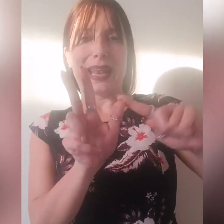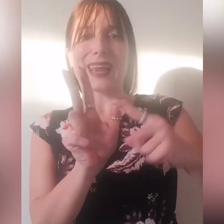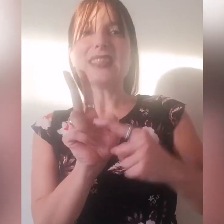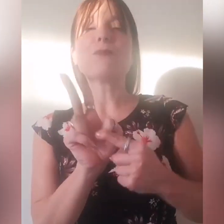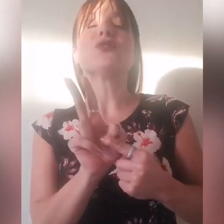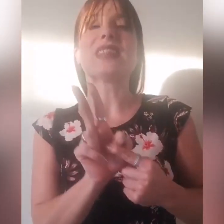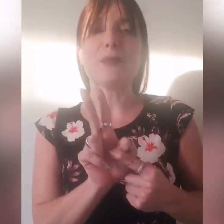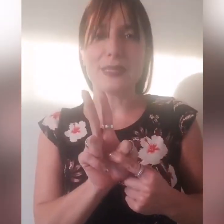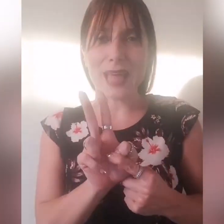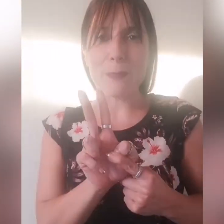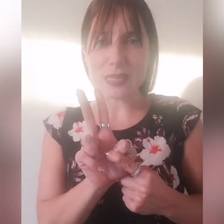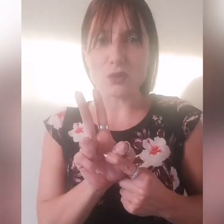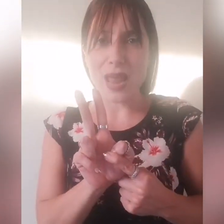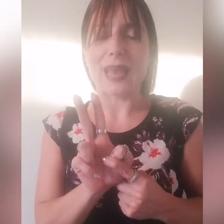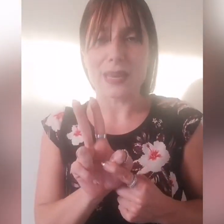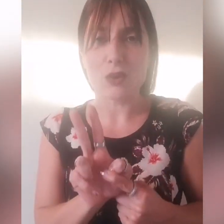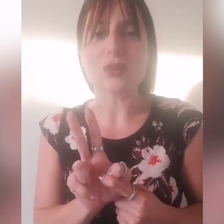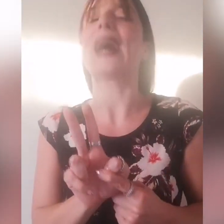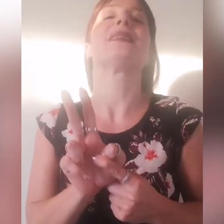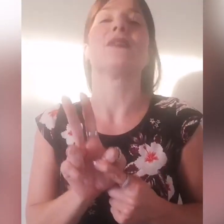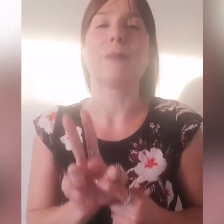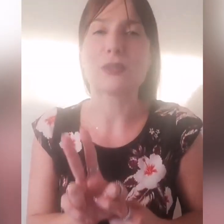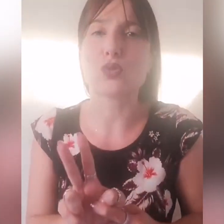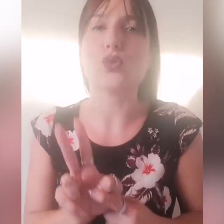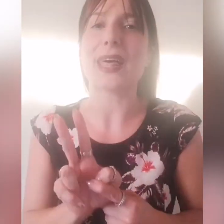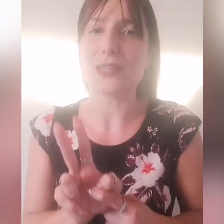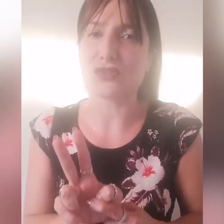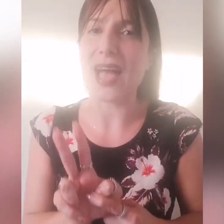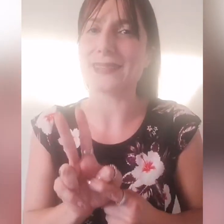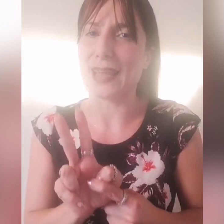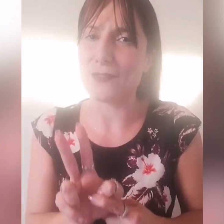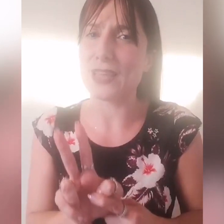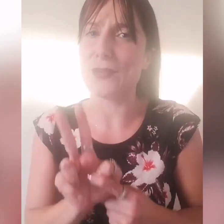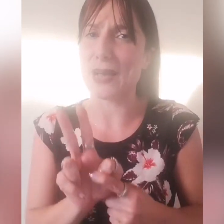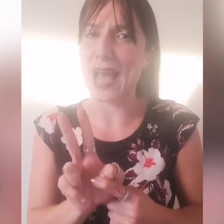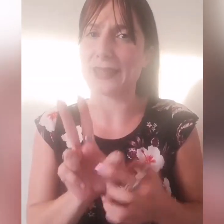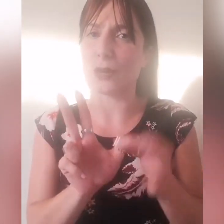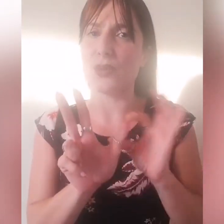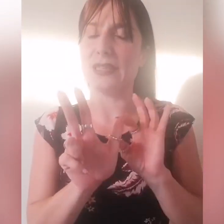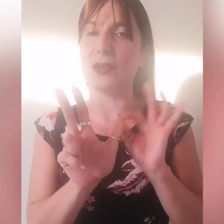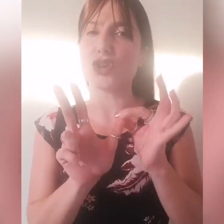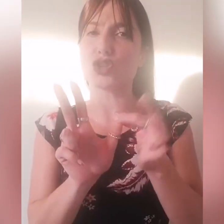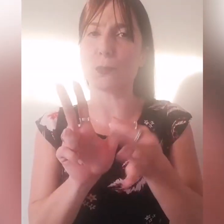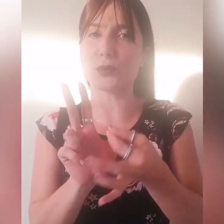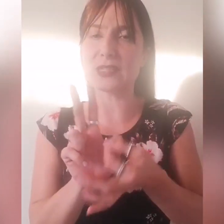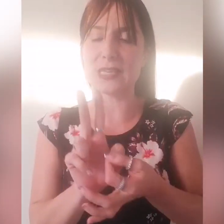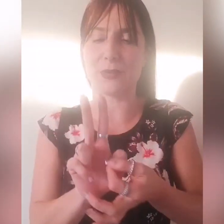la responsabilità personale, ricordatevi, ma tu l'aranciata l'avevi pagata, quindi il nostro possibile,